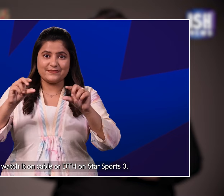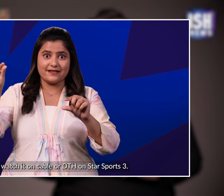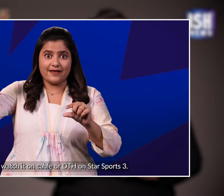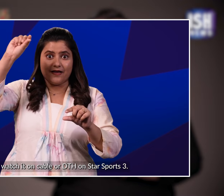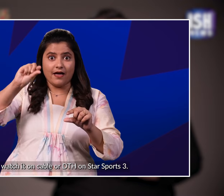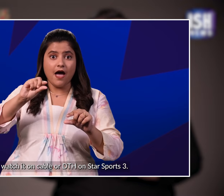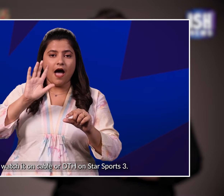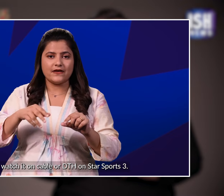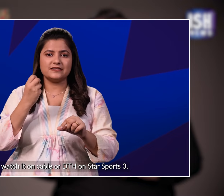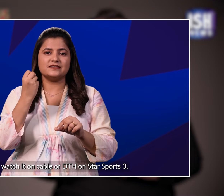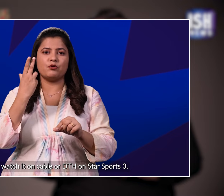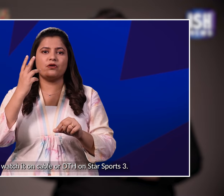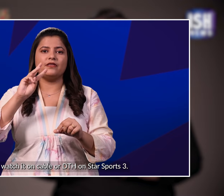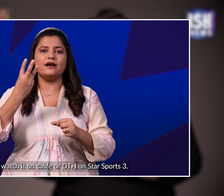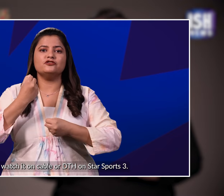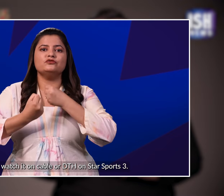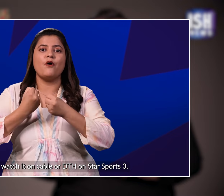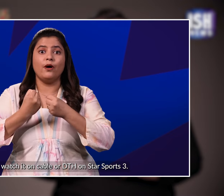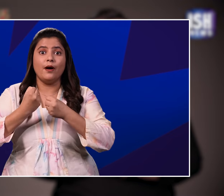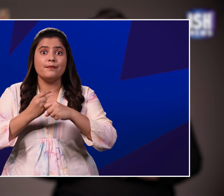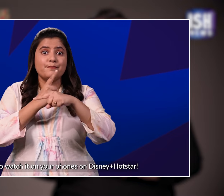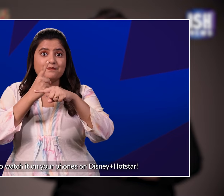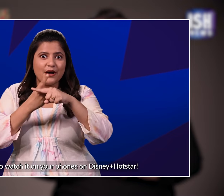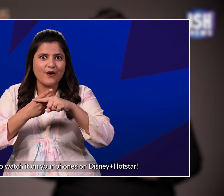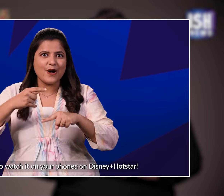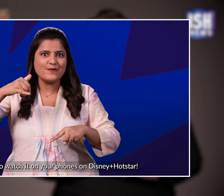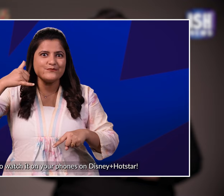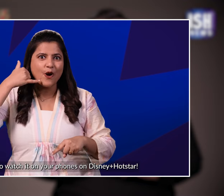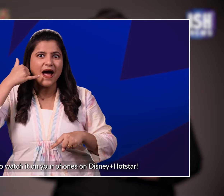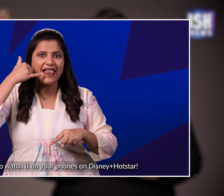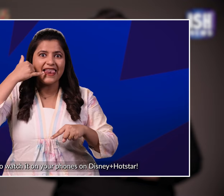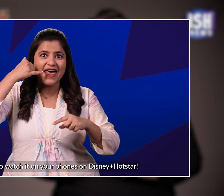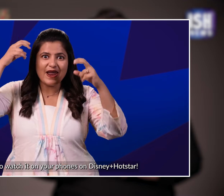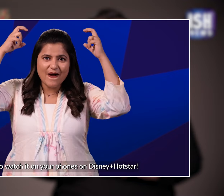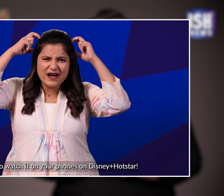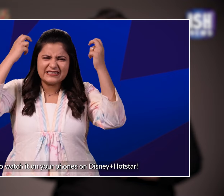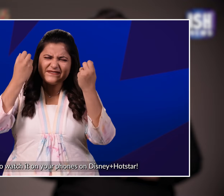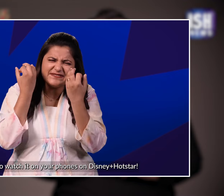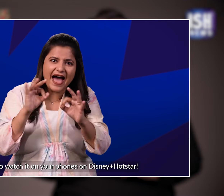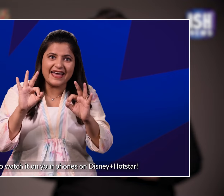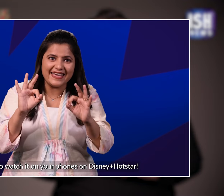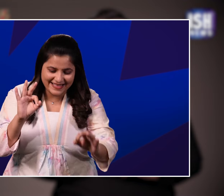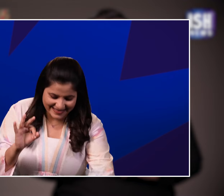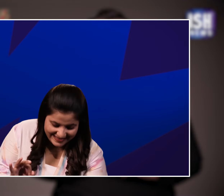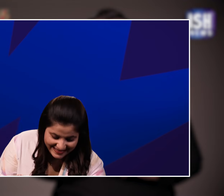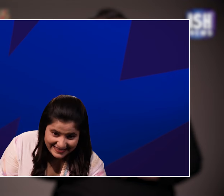You can watch it on cable or DTH on Star Spurs 3. You can also watch it on your phones on Disney Plus Hotstar.